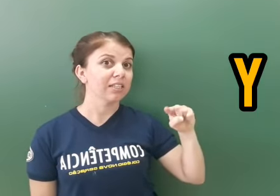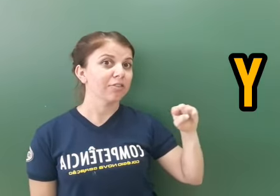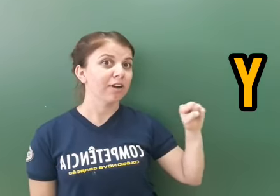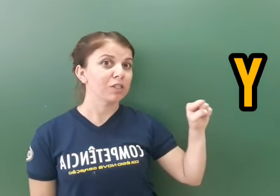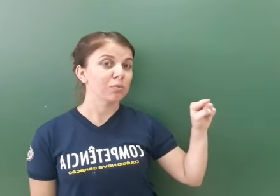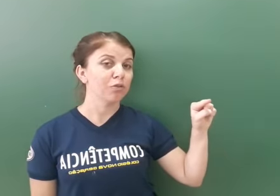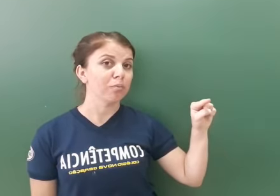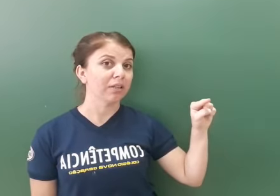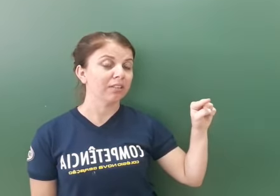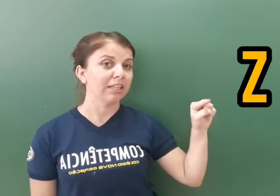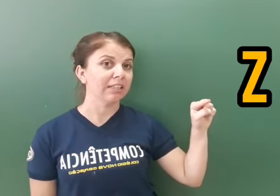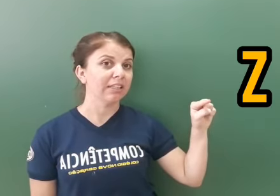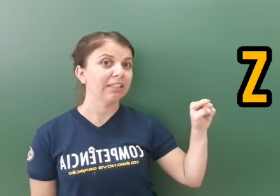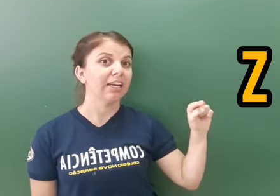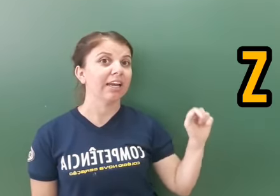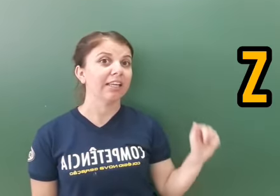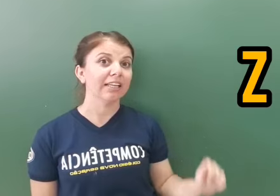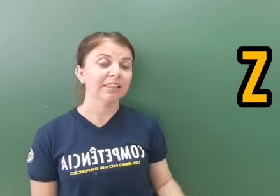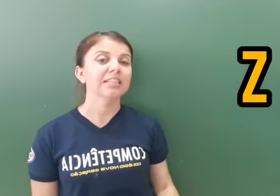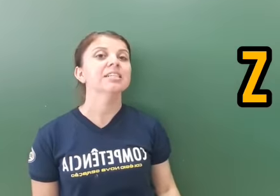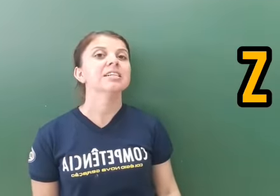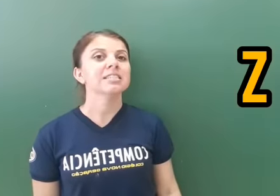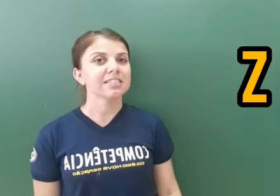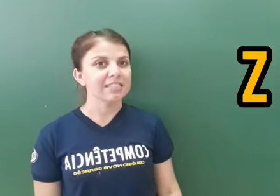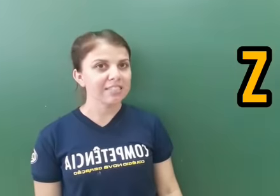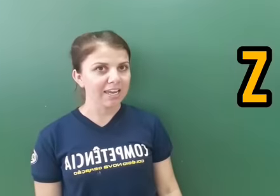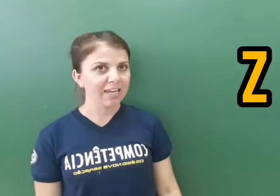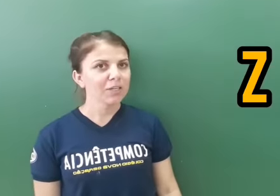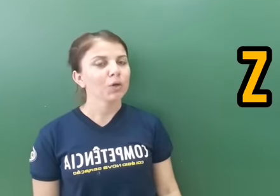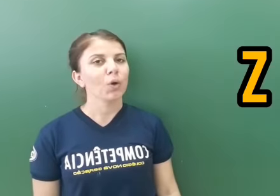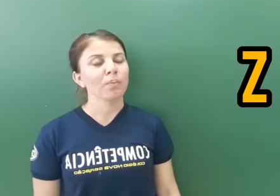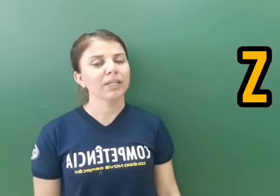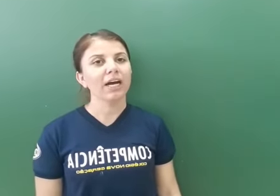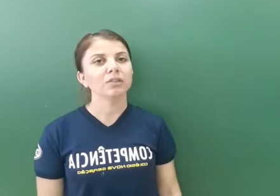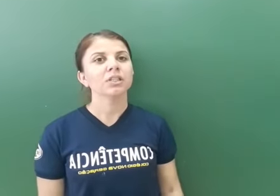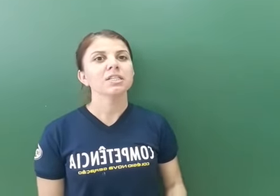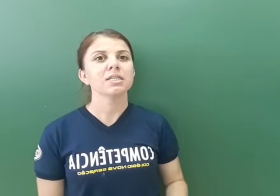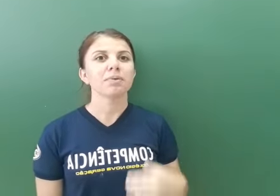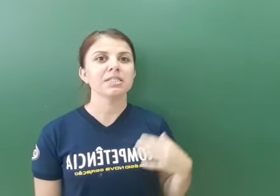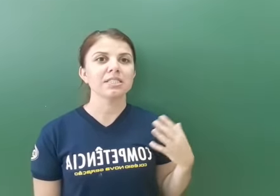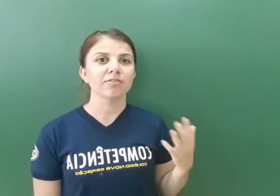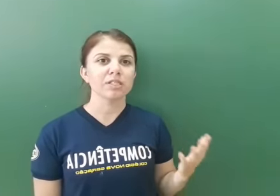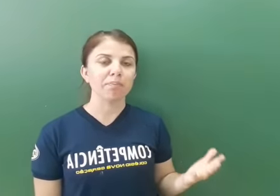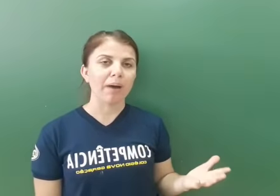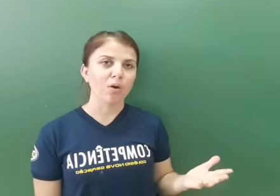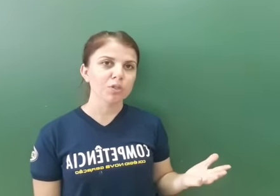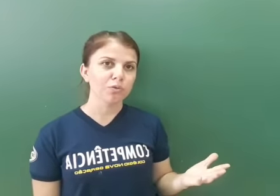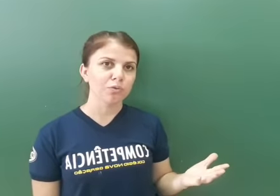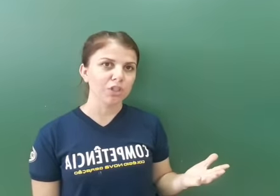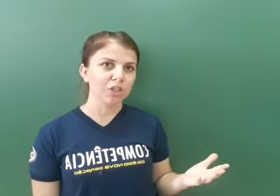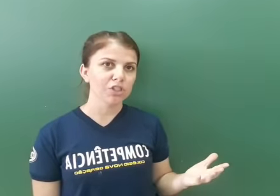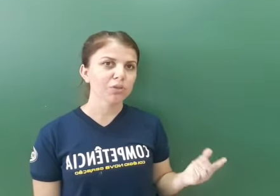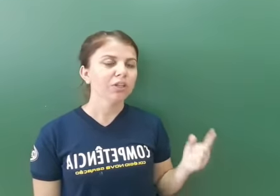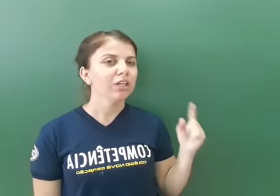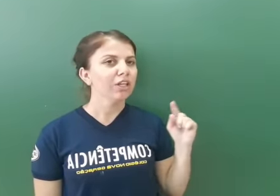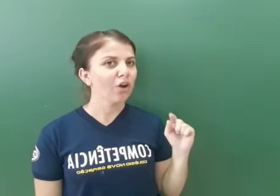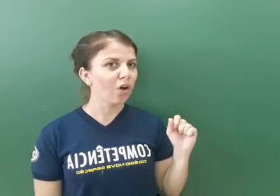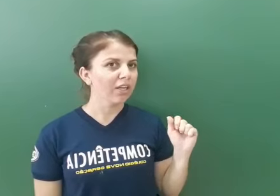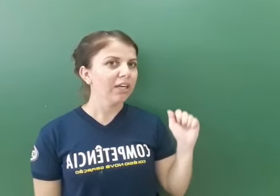que faz o movimento da letrinha é a letra Z. Combinado? Se precisar, você pause o vídeo e olhe